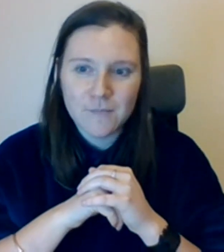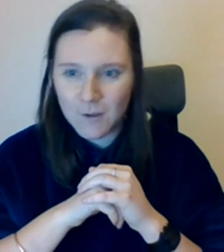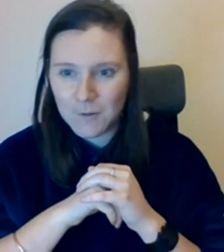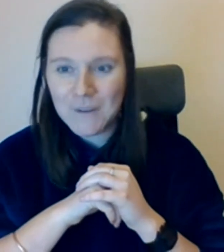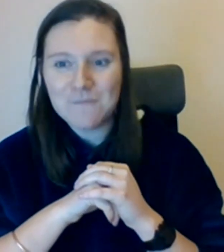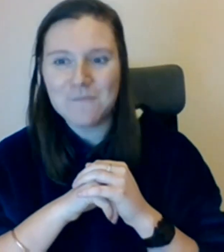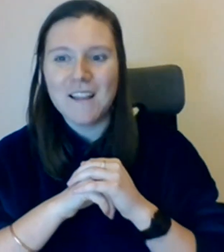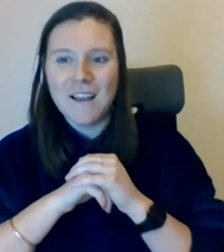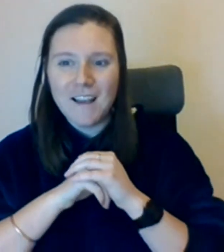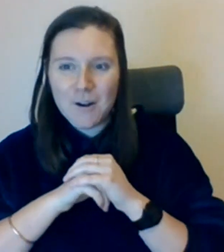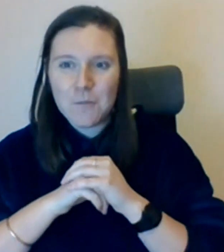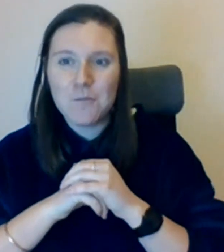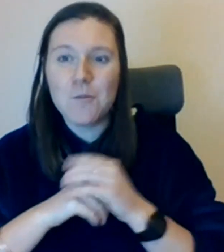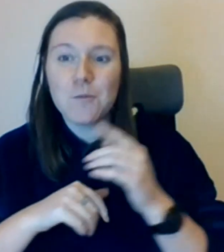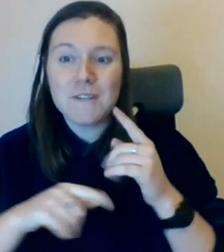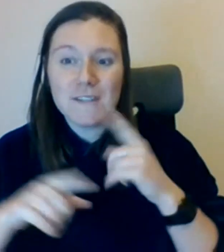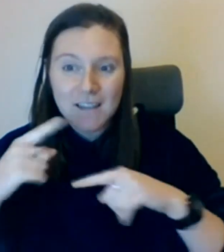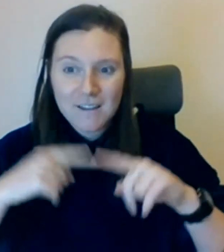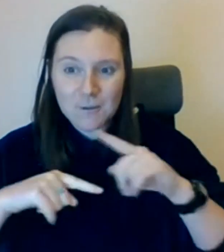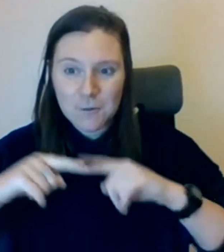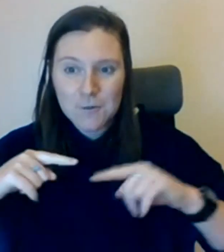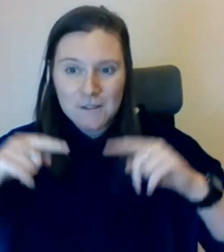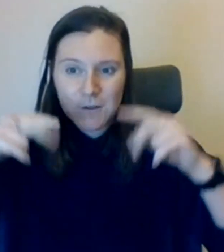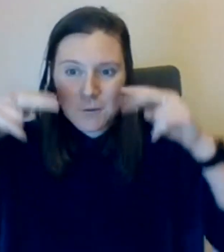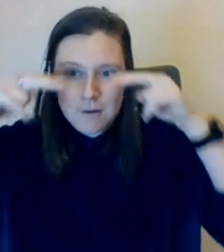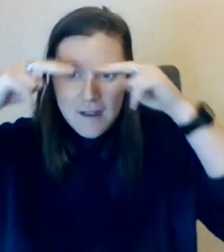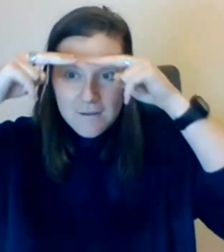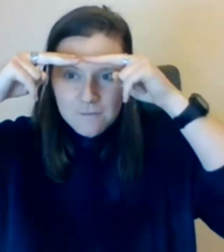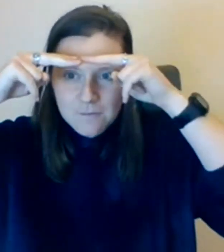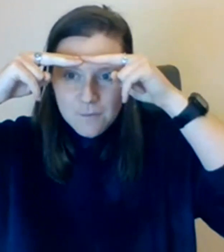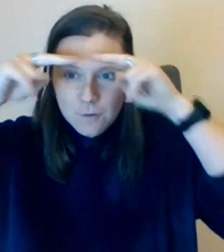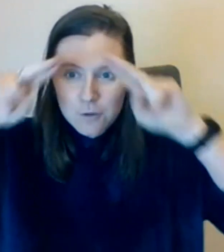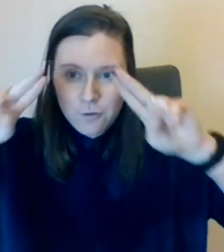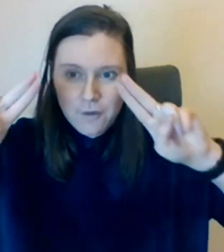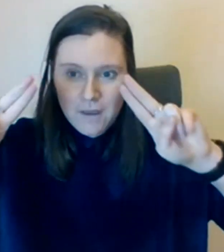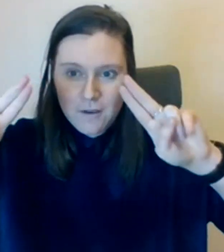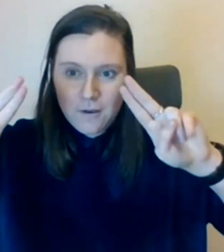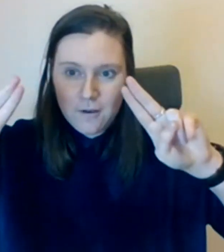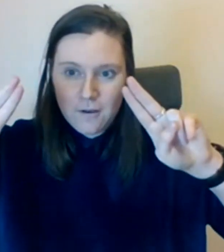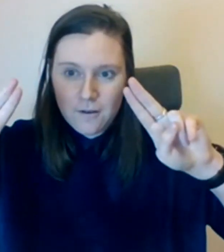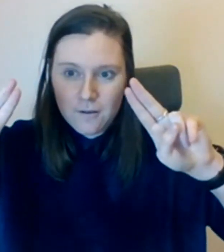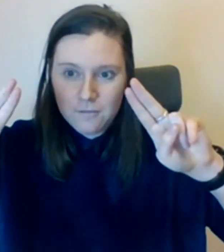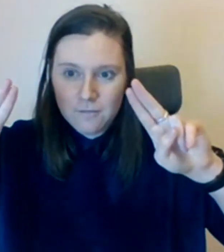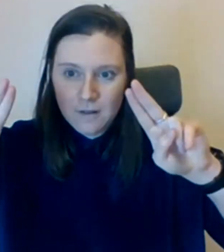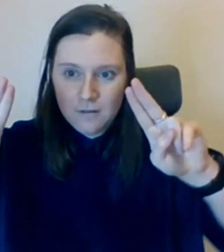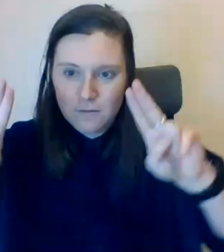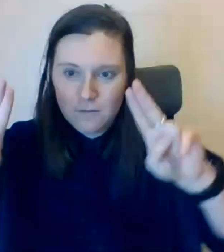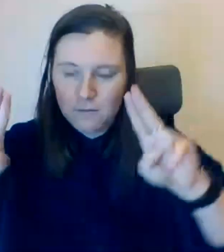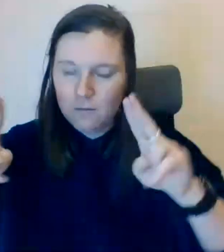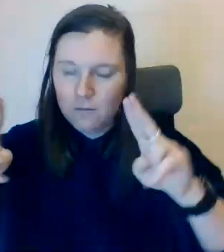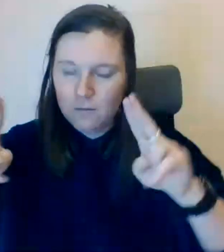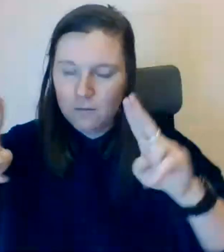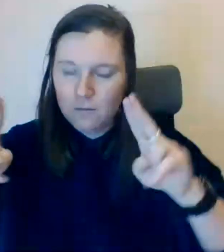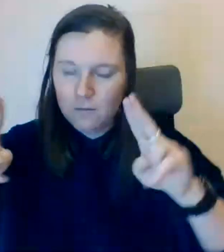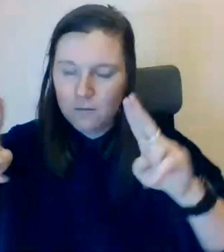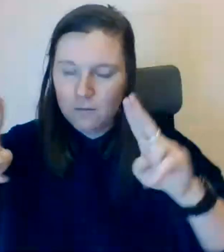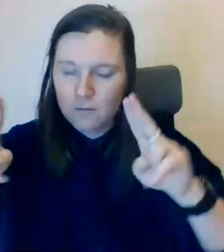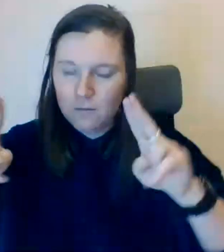Oui, alors pour mon signe, du coup, c'est celui-là. Donc, je fais deux doigts comme ça,